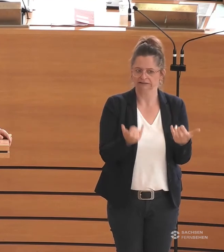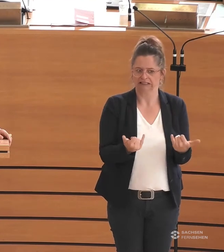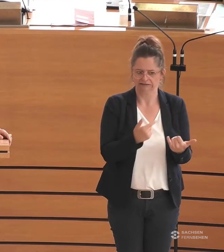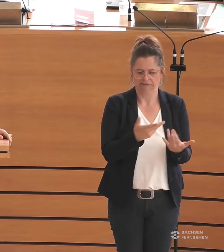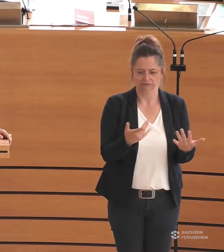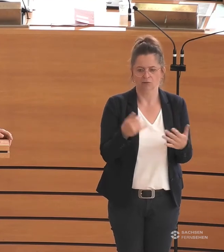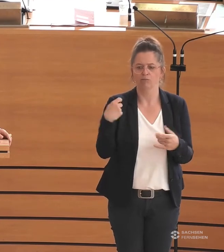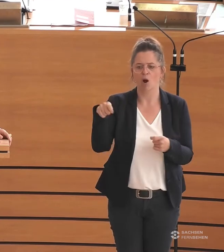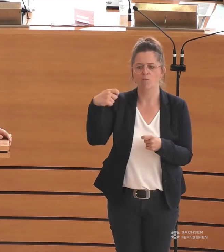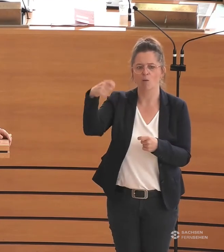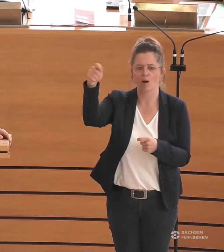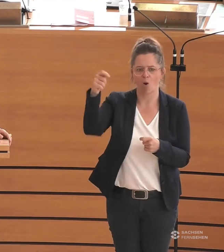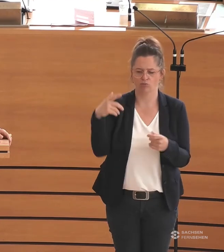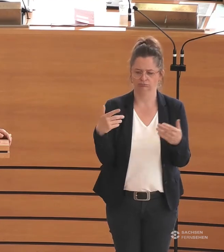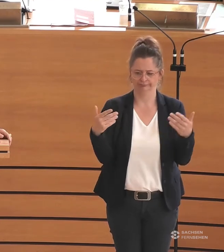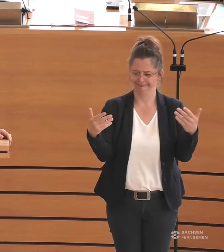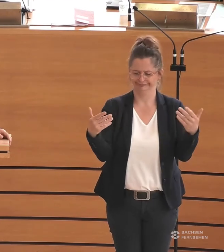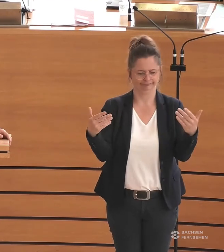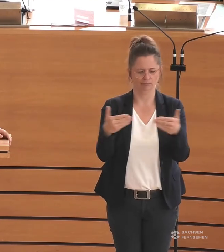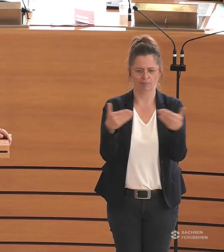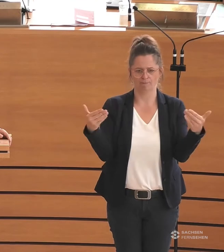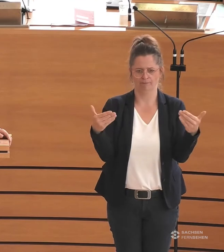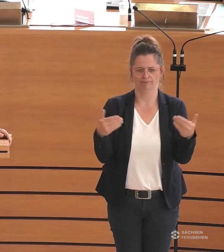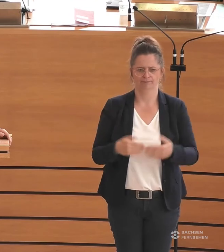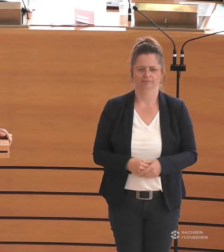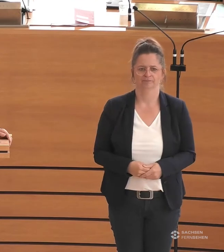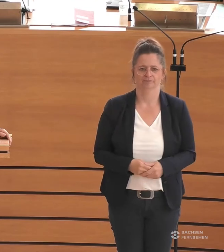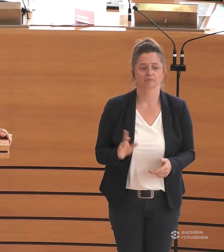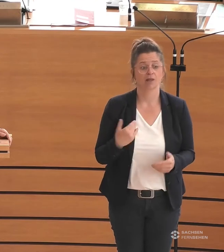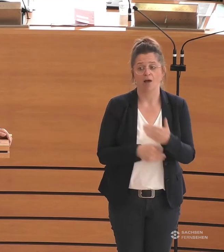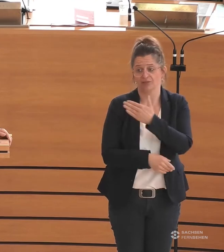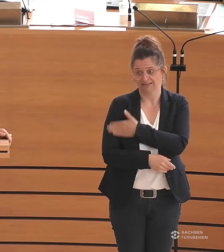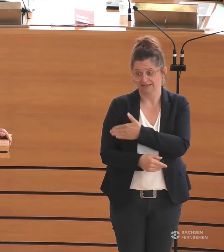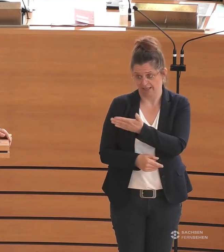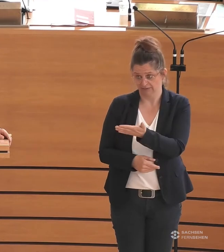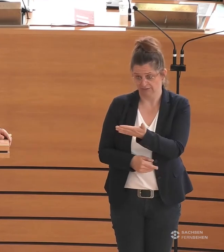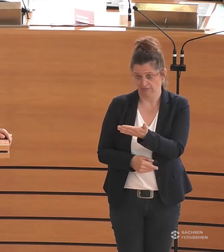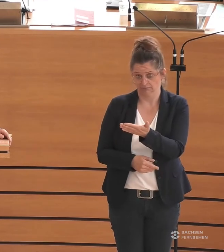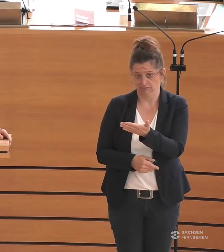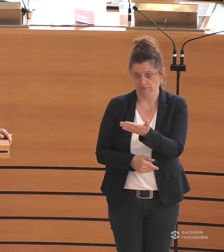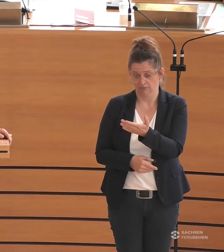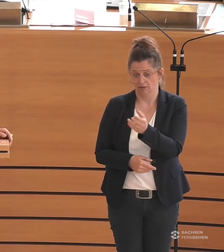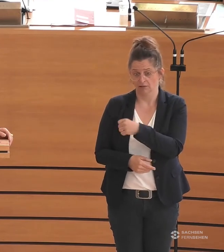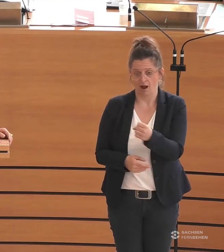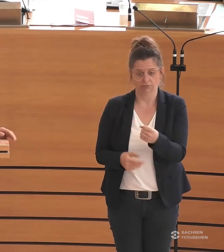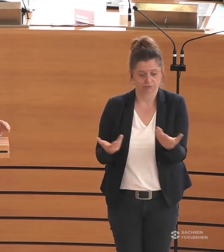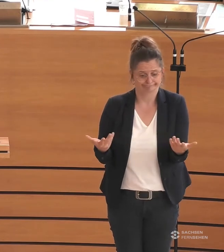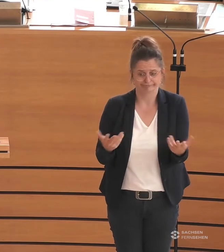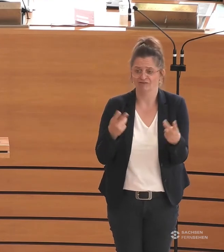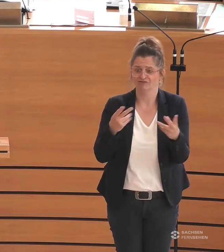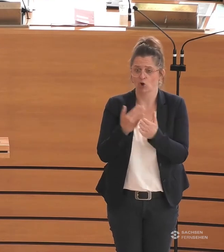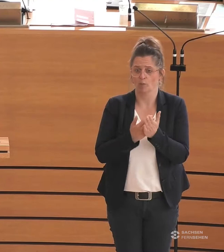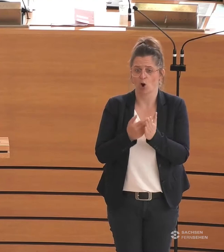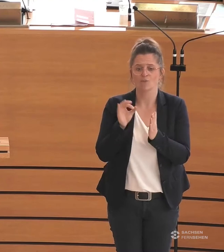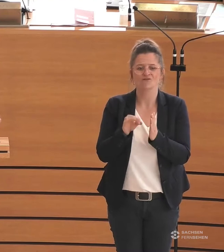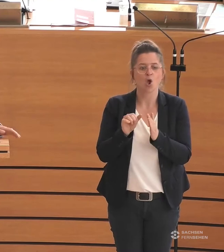unnötigen baulichen Maßnahmen nicht wider. Andererseits lässt sich so nicht ohne weiteres ein Förderprogramm für die